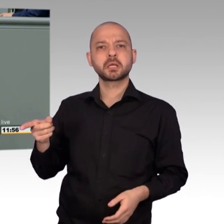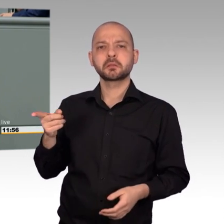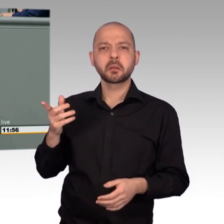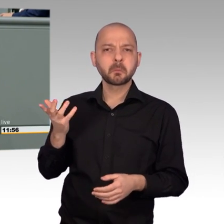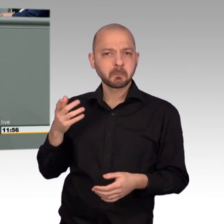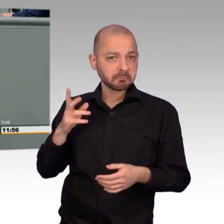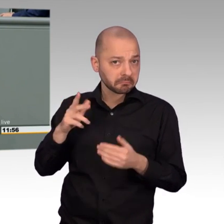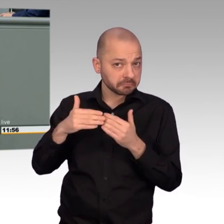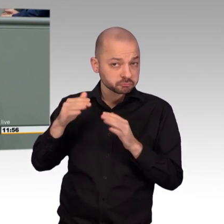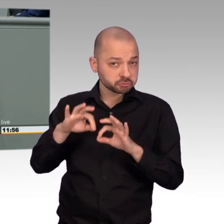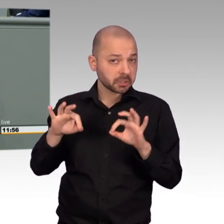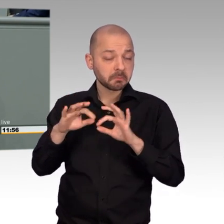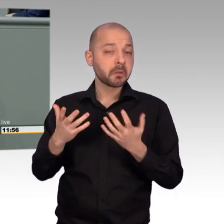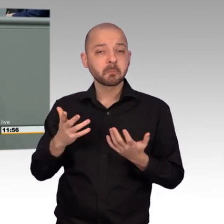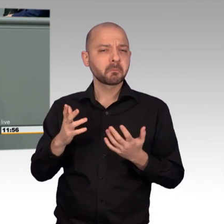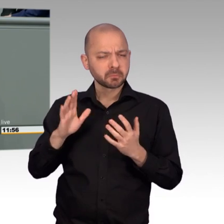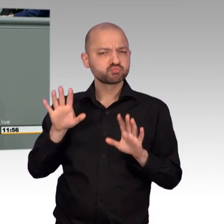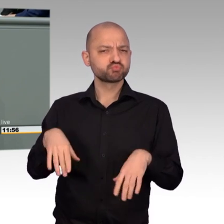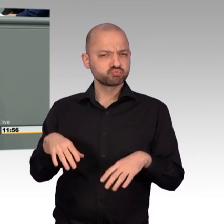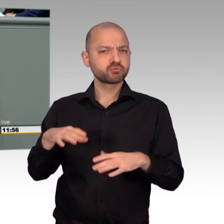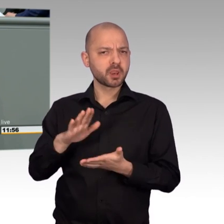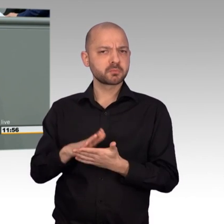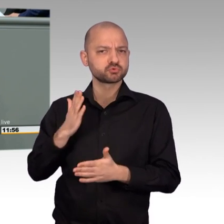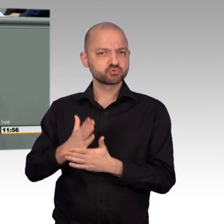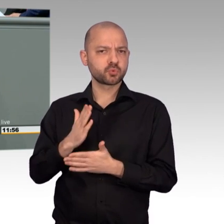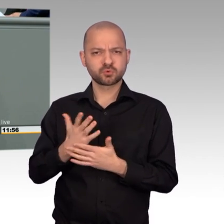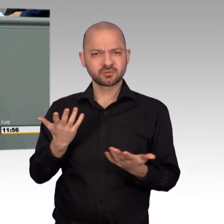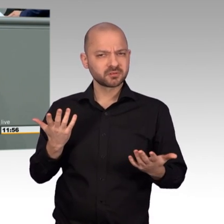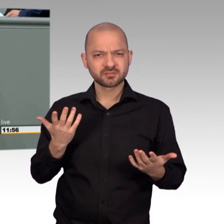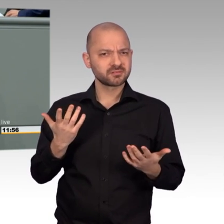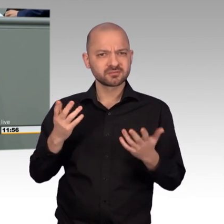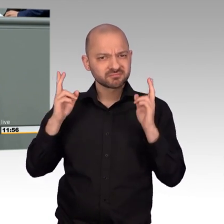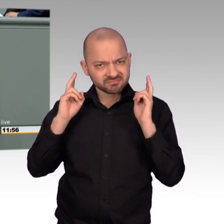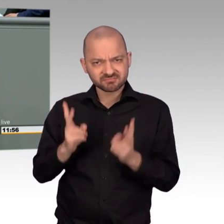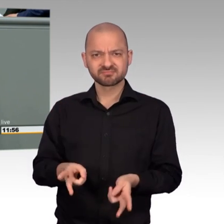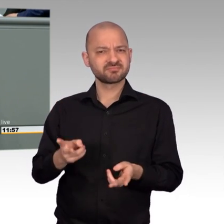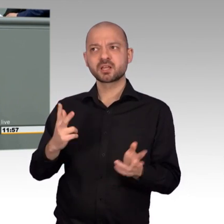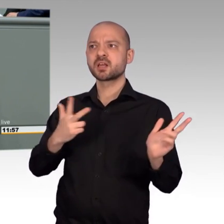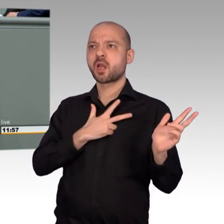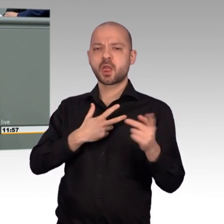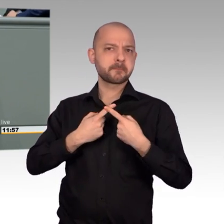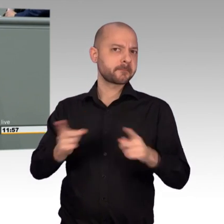von der NATO noch von der Bundesregierung hat man bis heute dazu ein klares Wort gehört zu diesem Völkerrechtsbruch, zu dieser